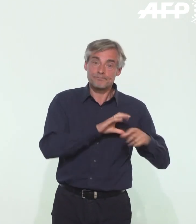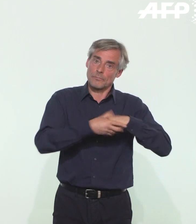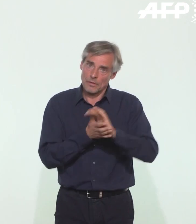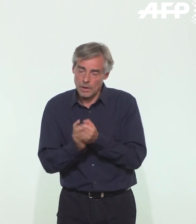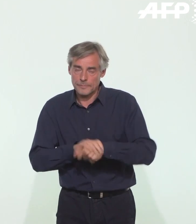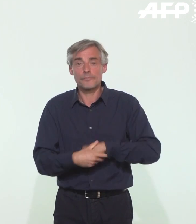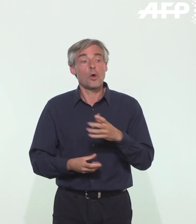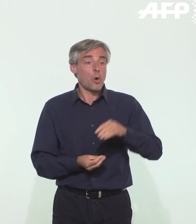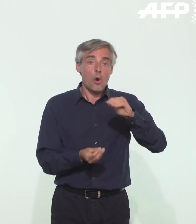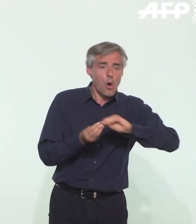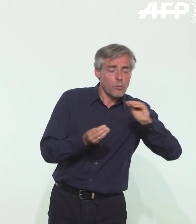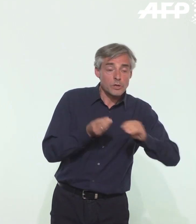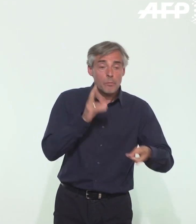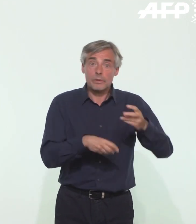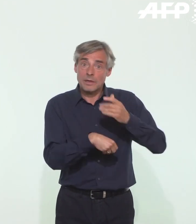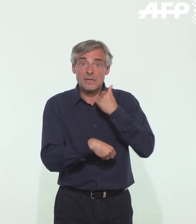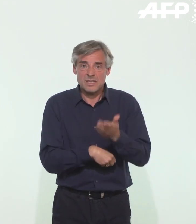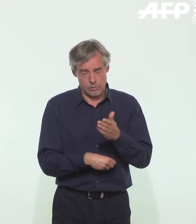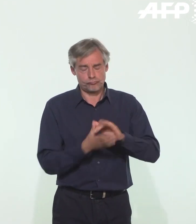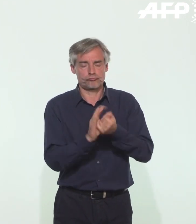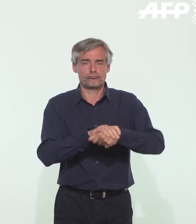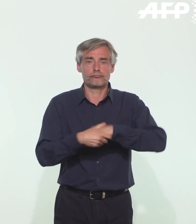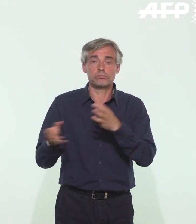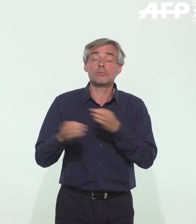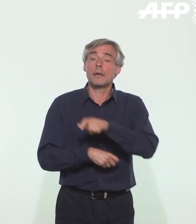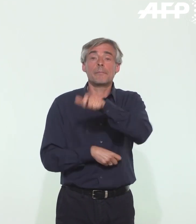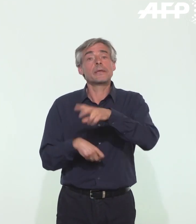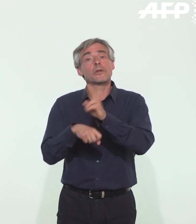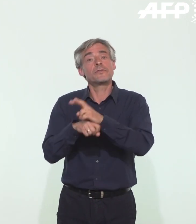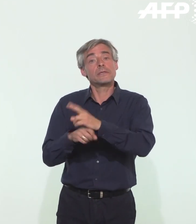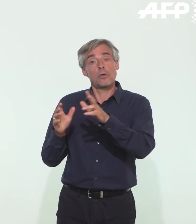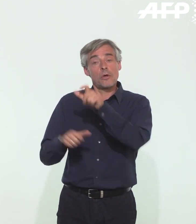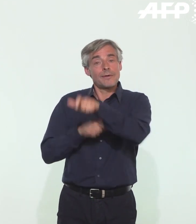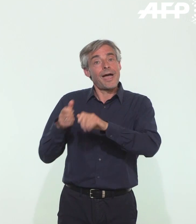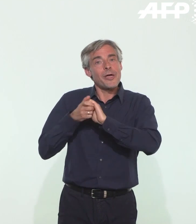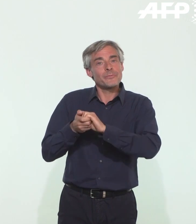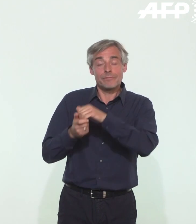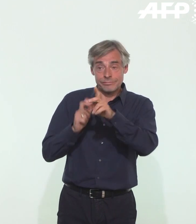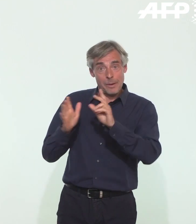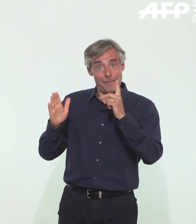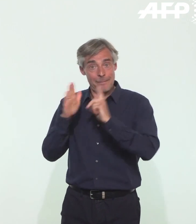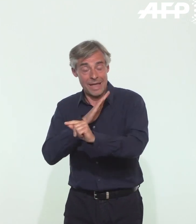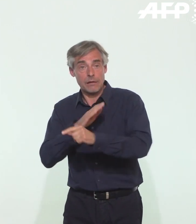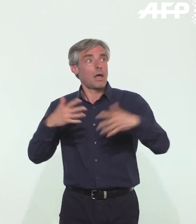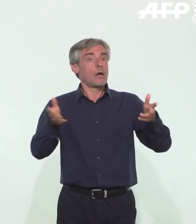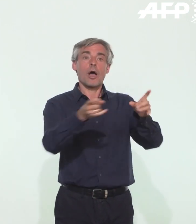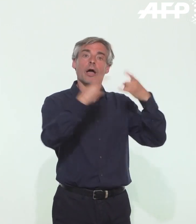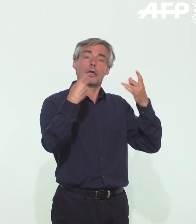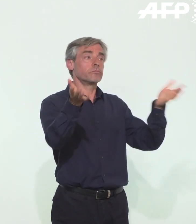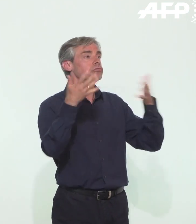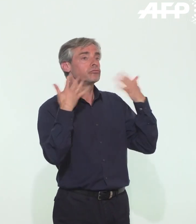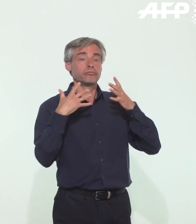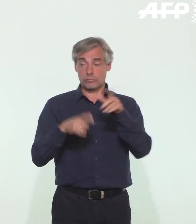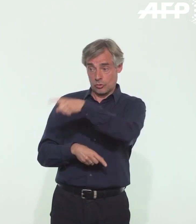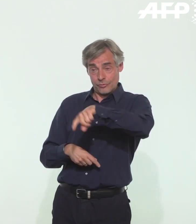manipulé des objets potentiellement souillés et après le départ de vos visiteurs, aérer soigneusement votre logement, nettoyer ce que votre